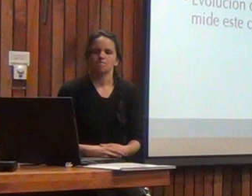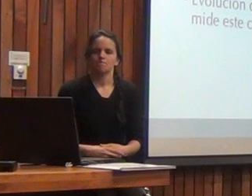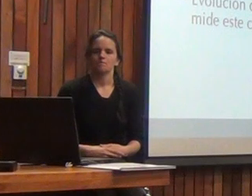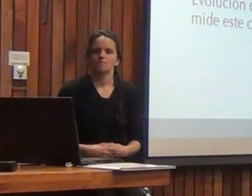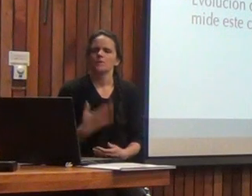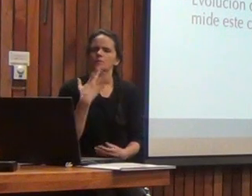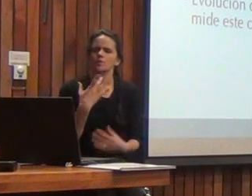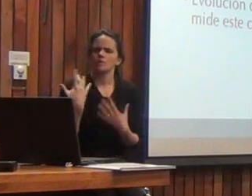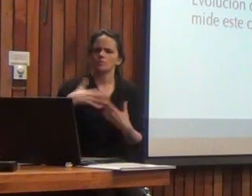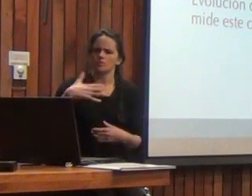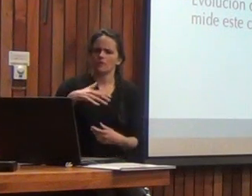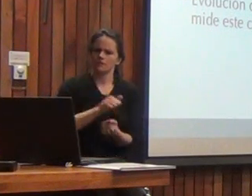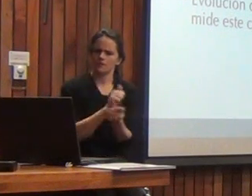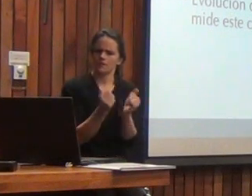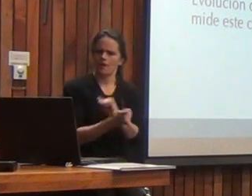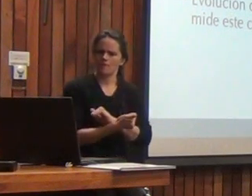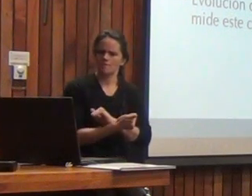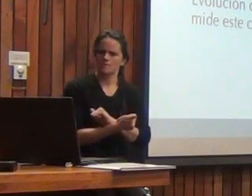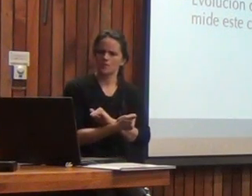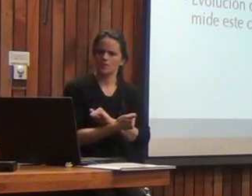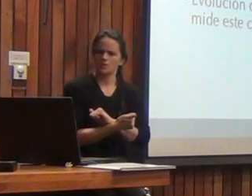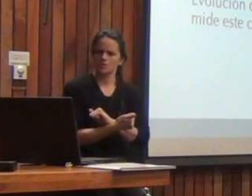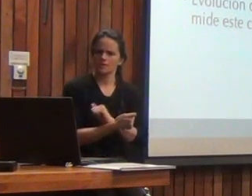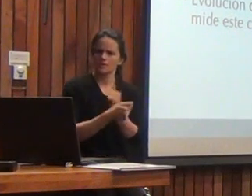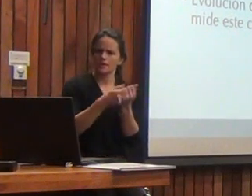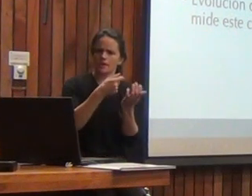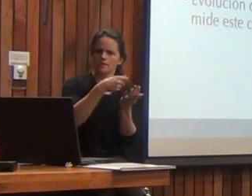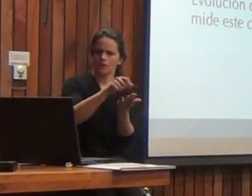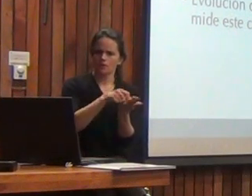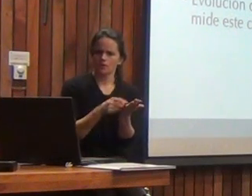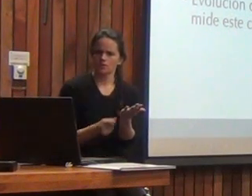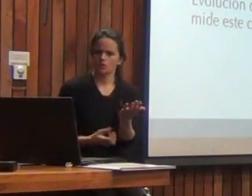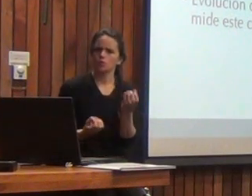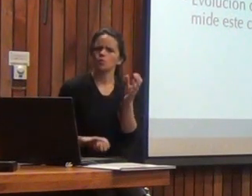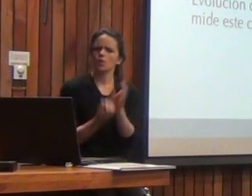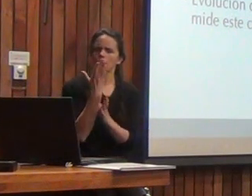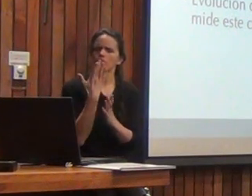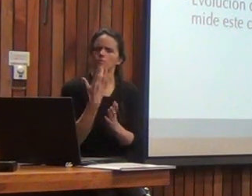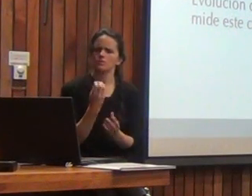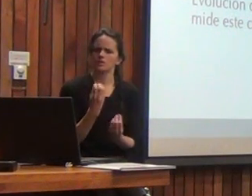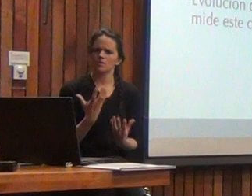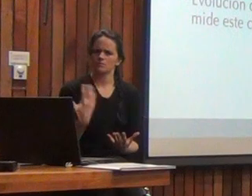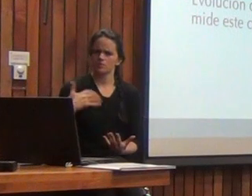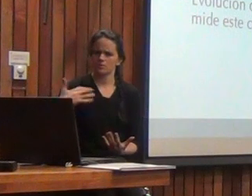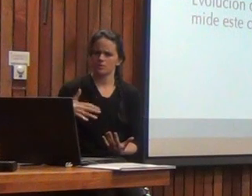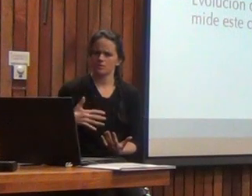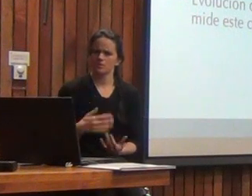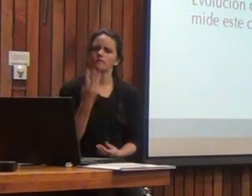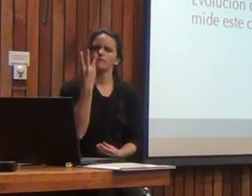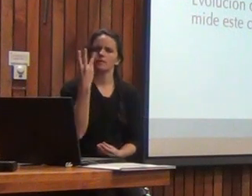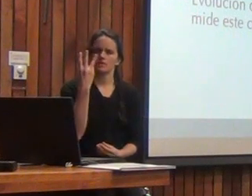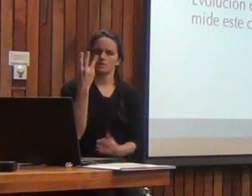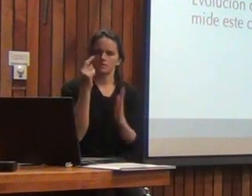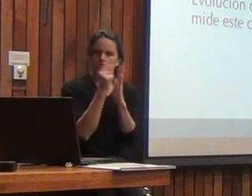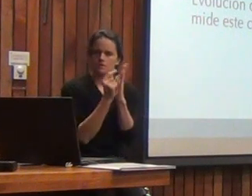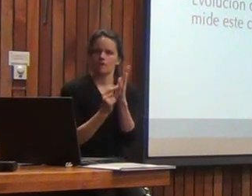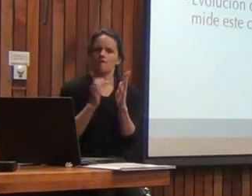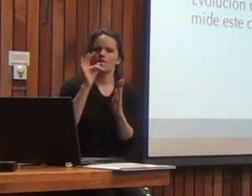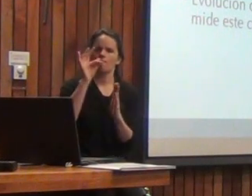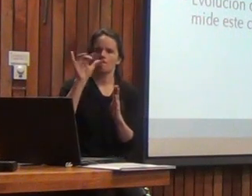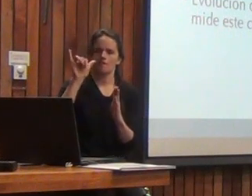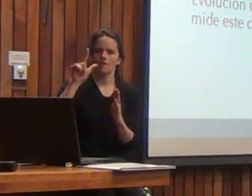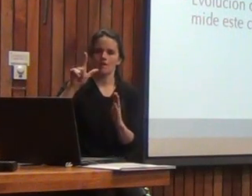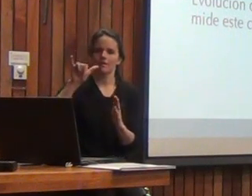¿Por qué necesitar el cambio de test? ¿Por qué se necesitan nuevos test? Básicamente por tres razones, por el efecto Flynn,